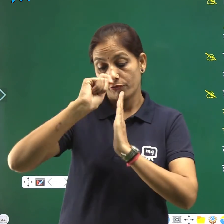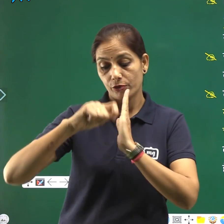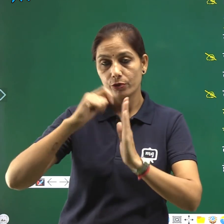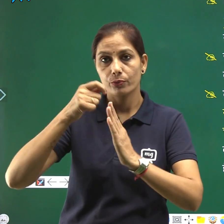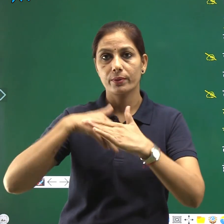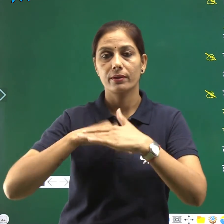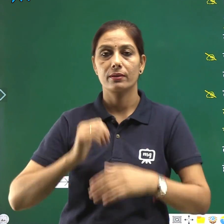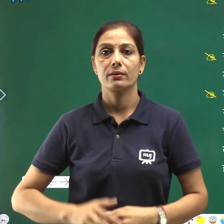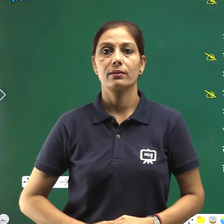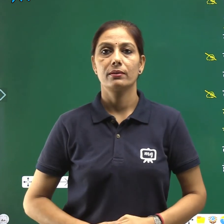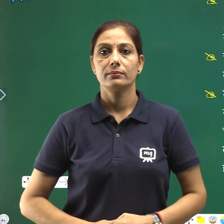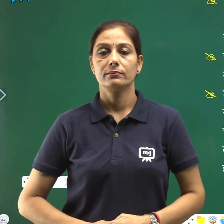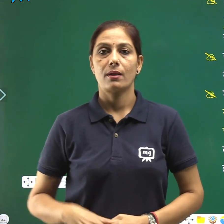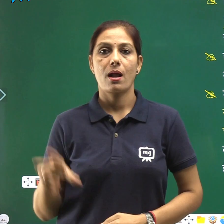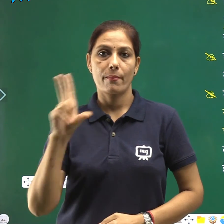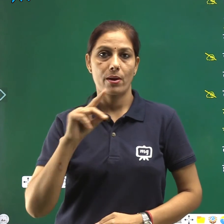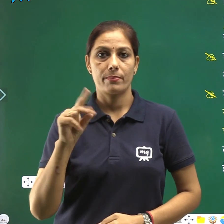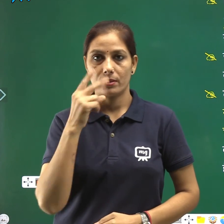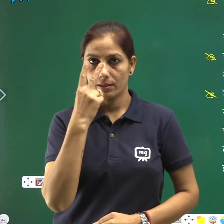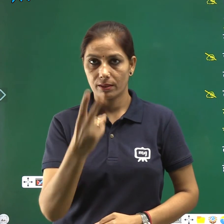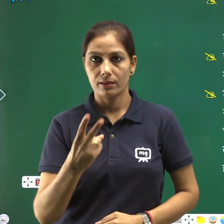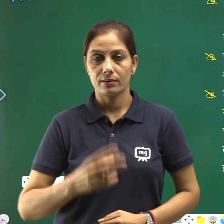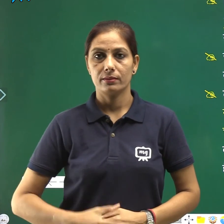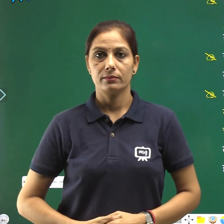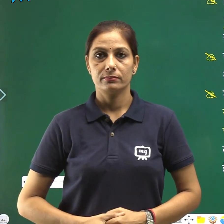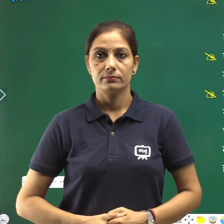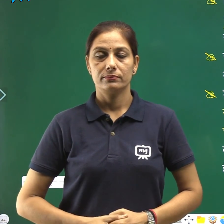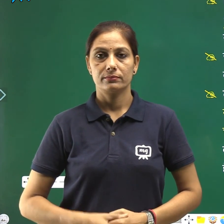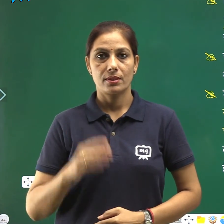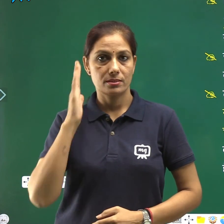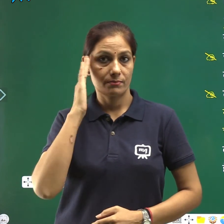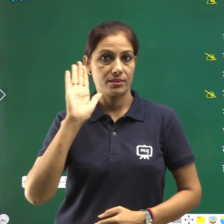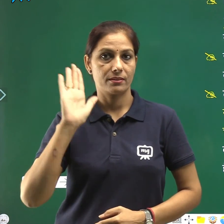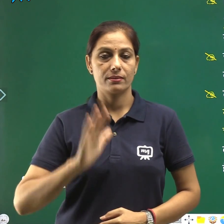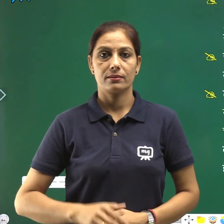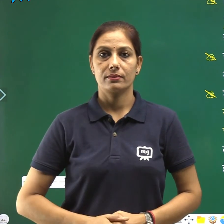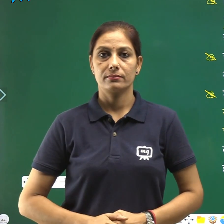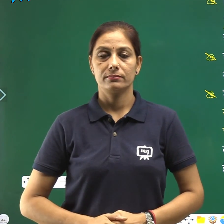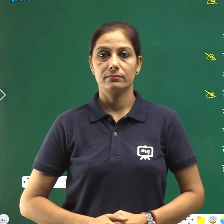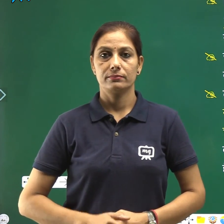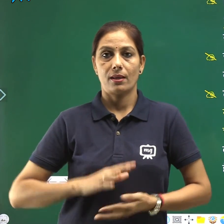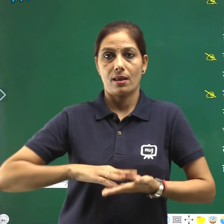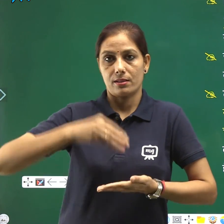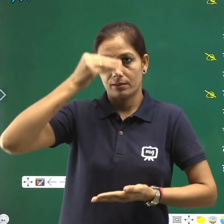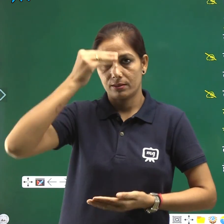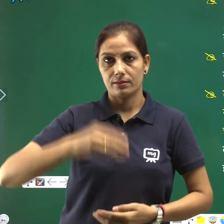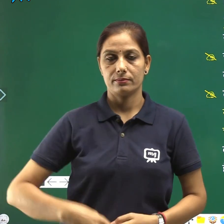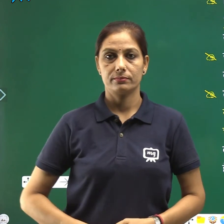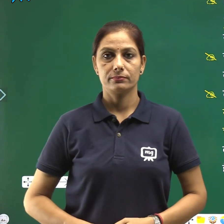में बार बार देखें समझें और याद